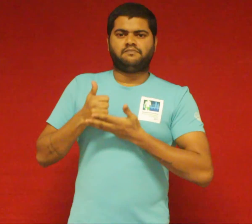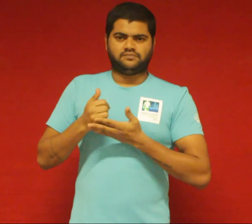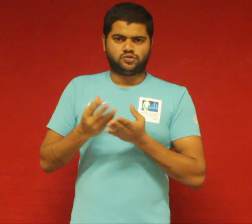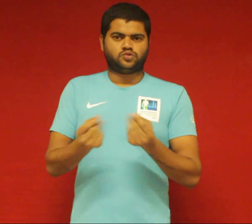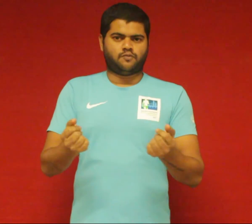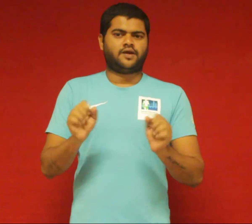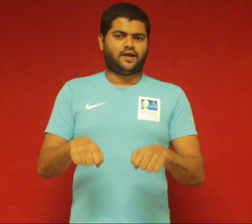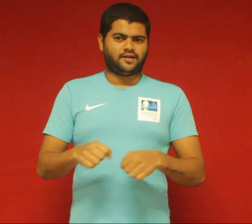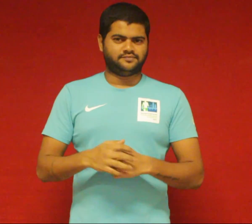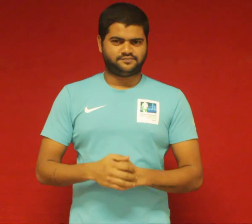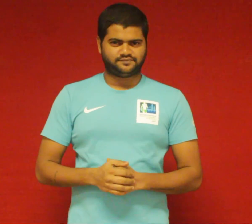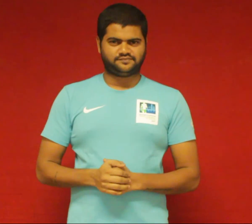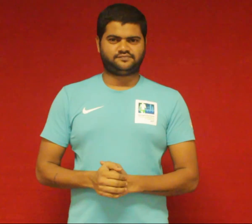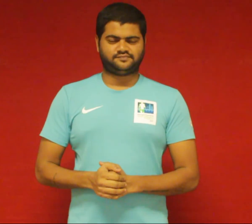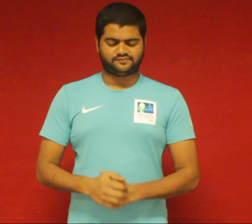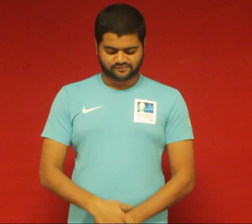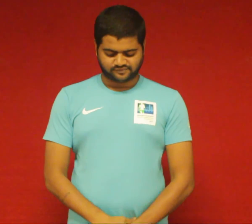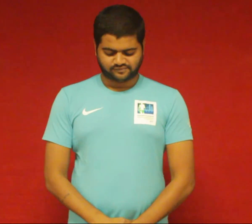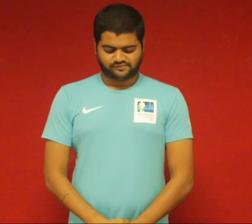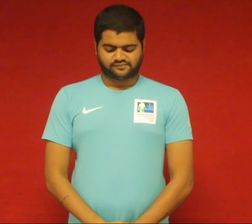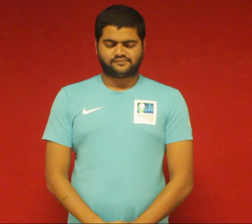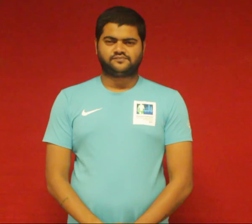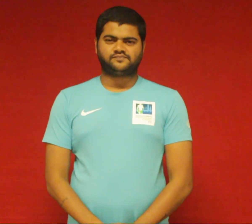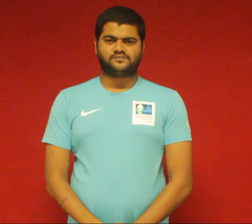घ कको अनुटा देतरही स्बंग